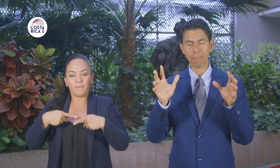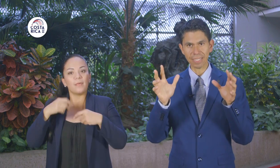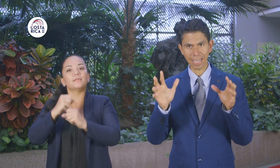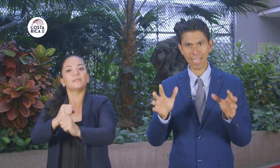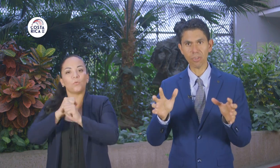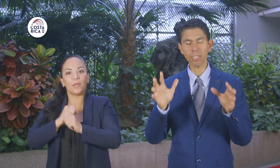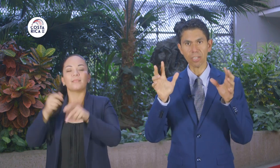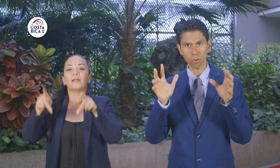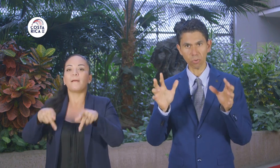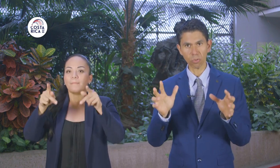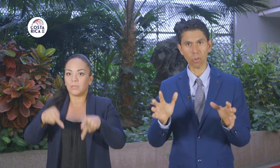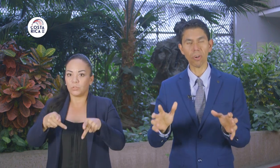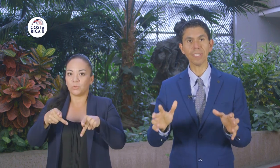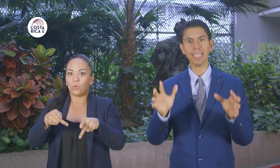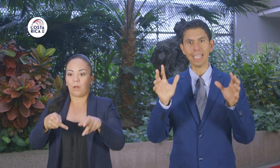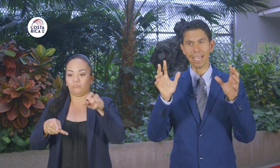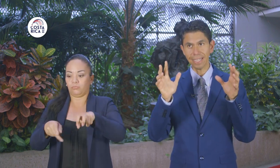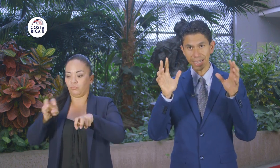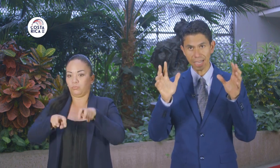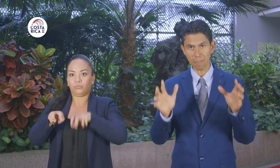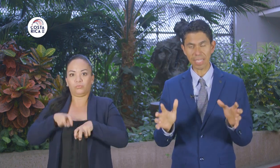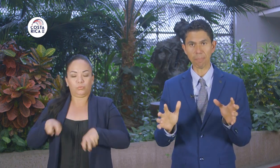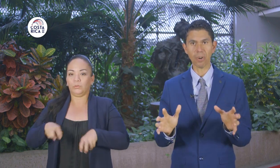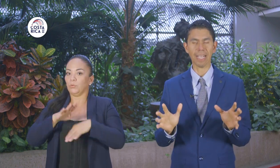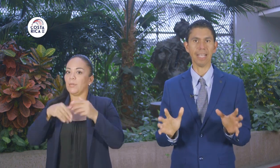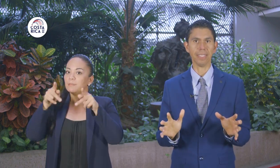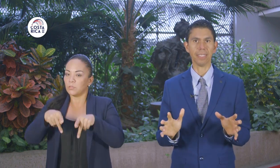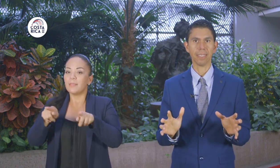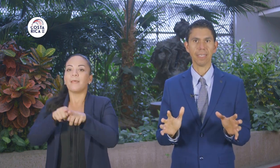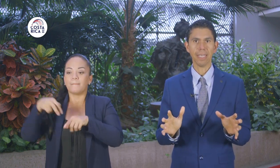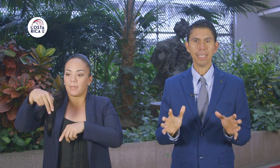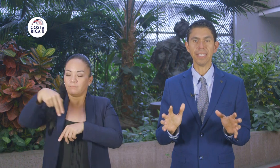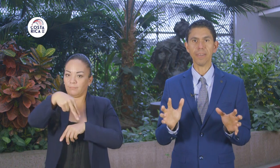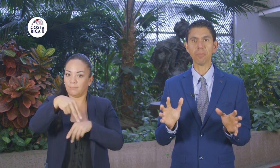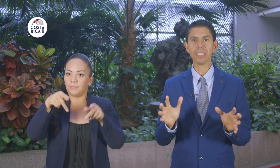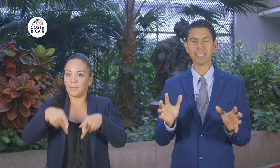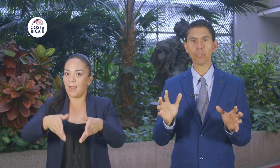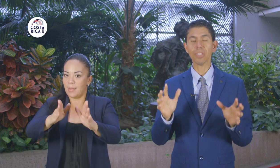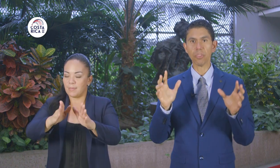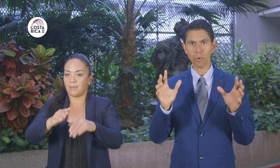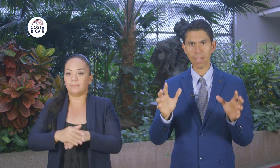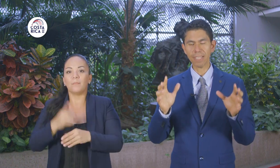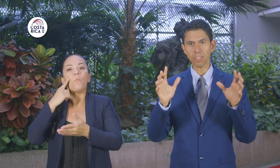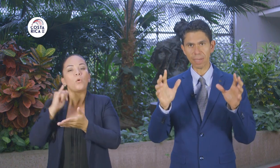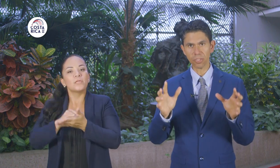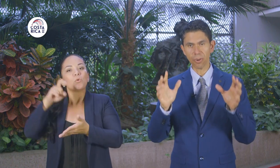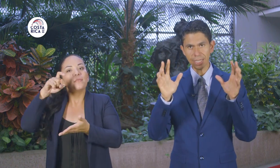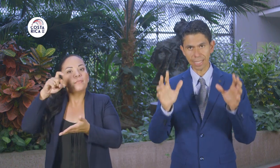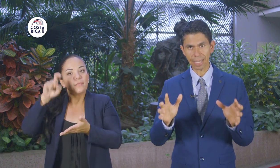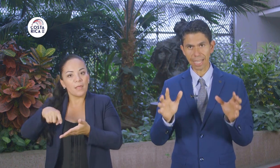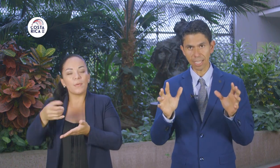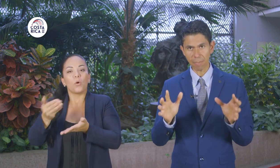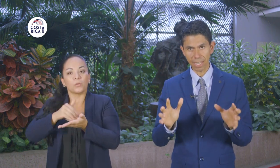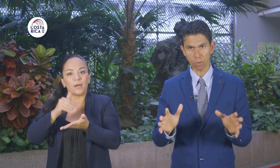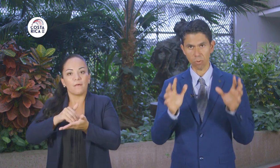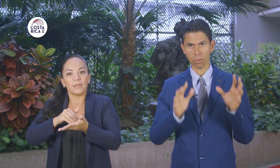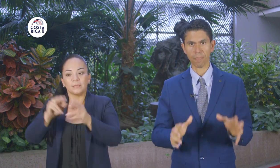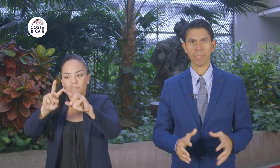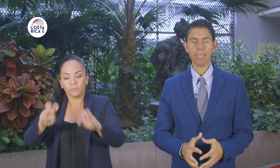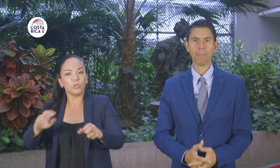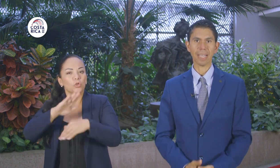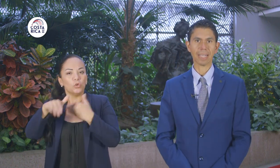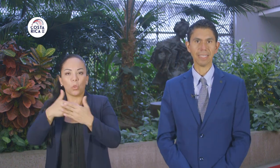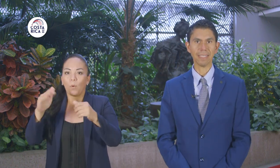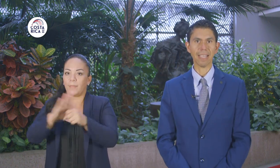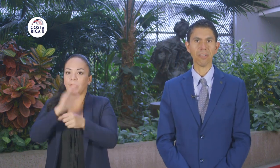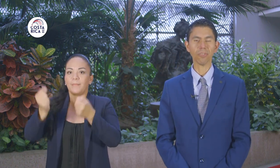del pasajero, del conductor y de la gente que camina por la calle. Y debemos de hacer una nueva inspección integral del vehículo